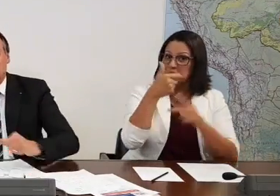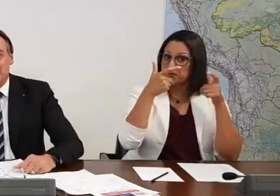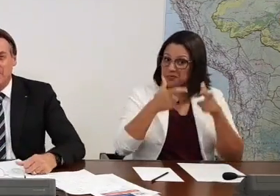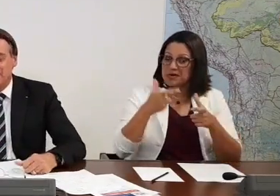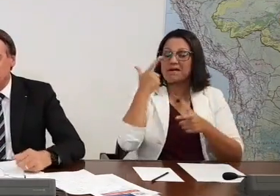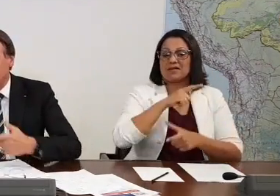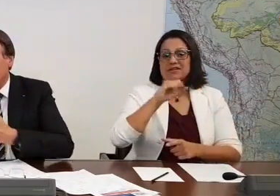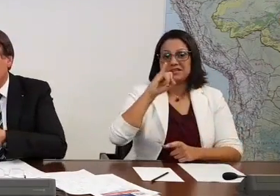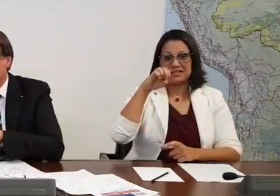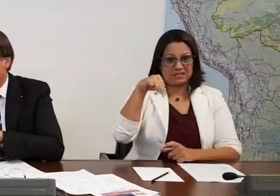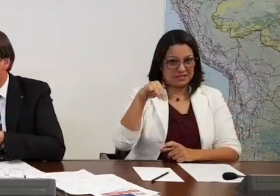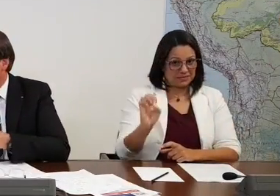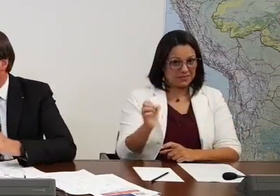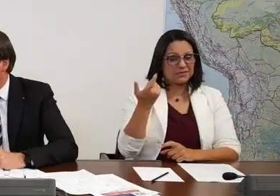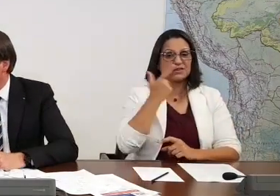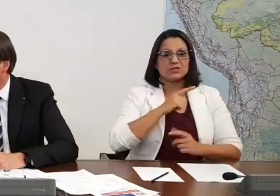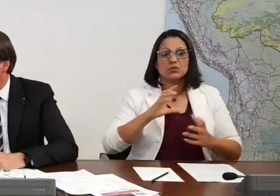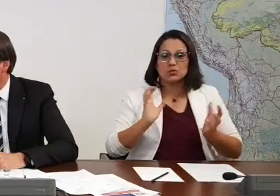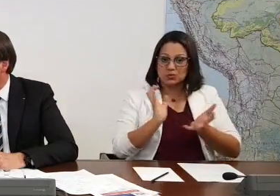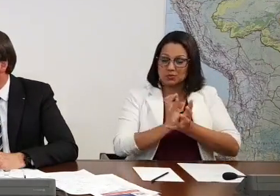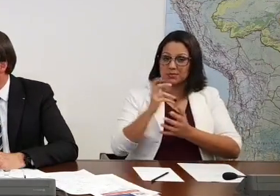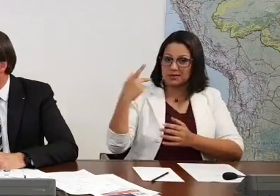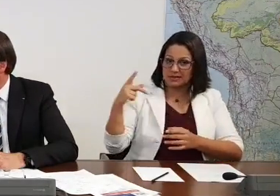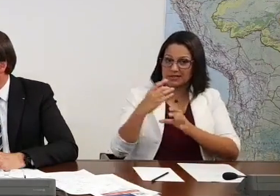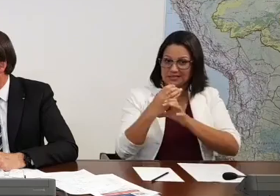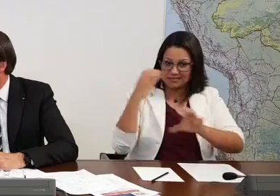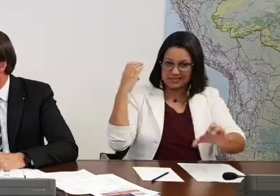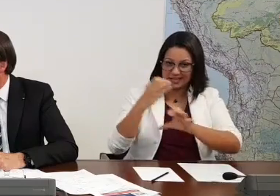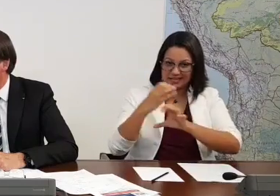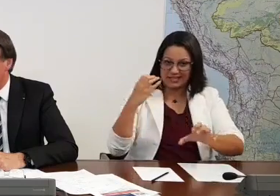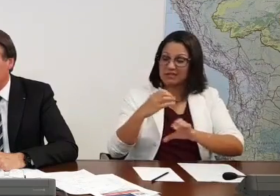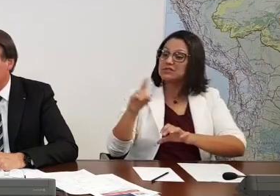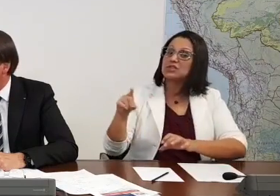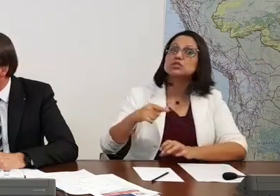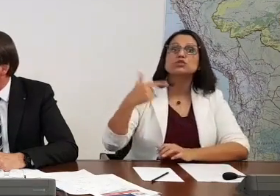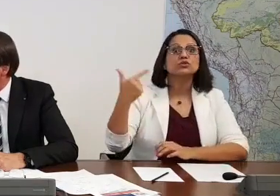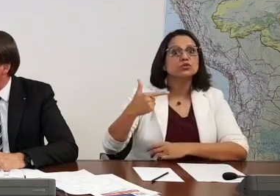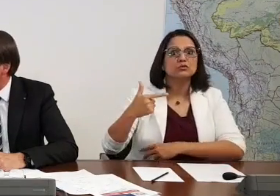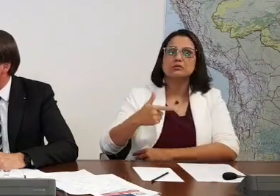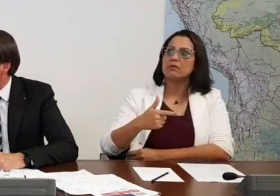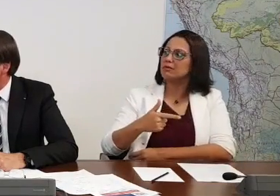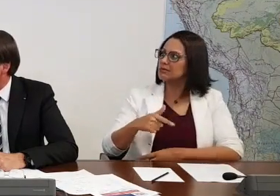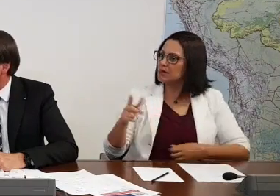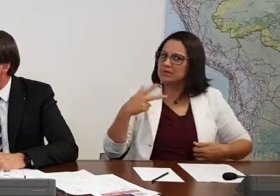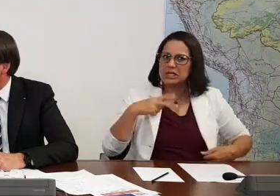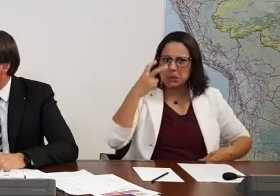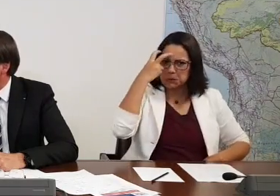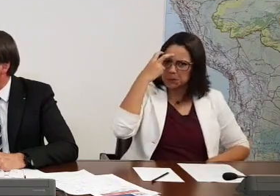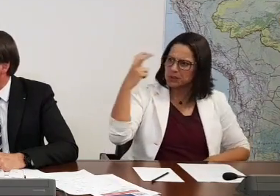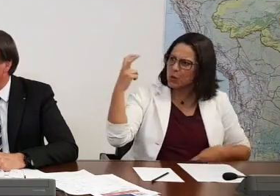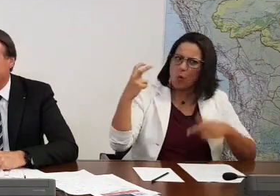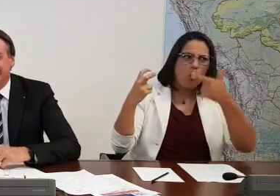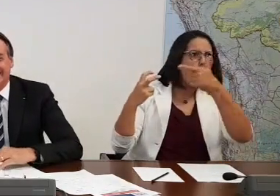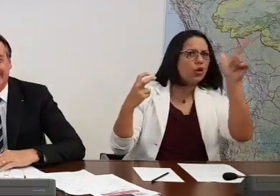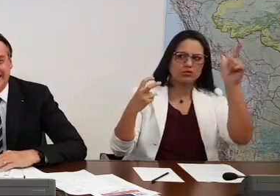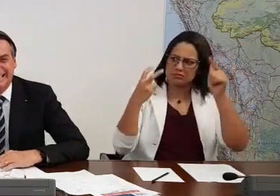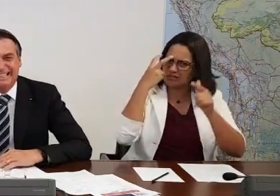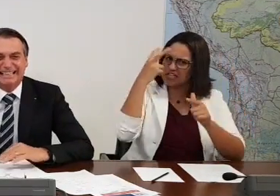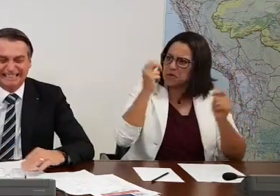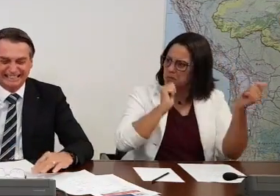Primeiro lugar do IME, da tua turma de engenharia também foi em primeiro lugar, não? Segundo lugar. Foi em segundo lugar. Tem cara mais inteligente que você, cara? Muito.